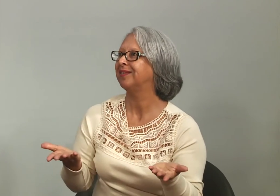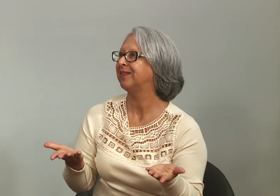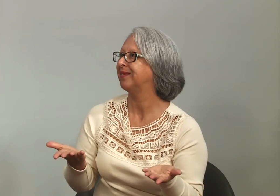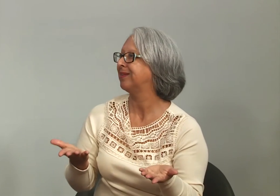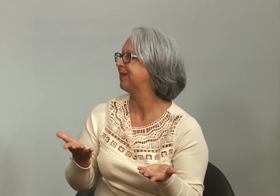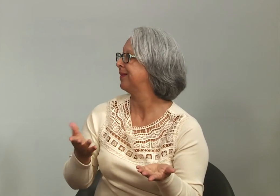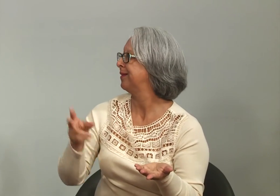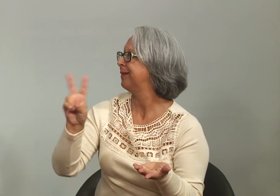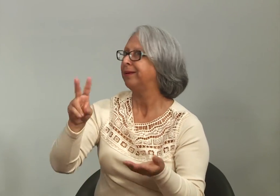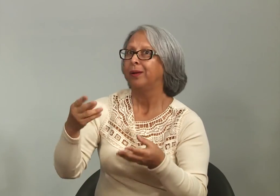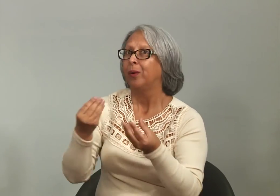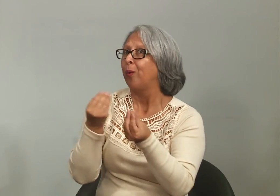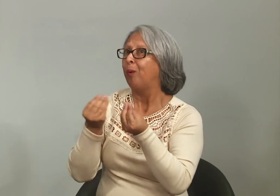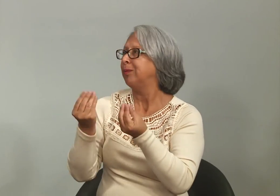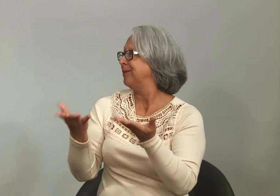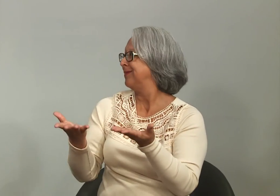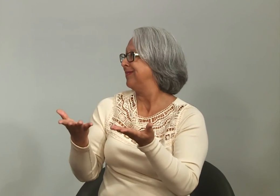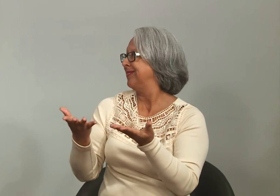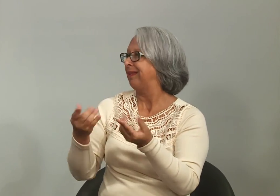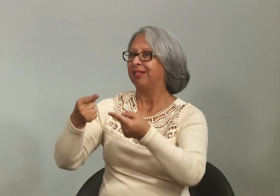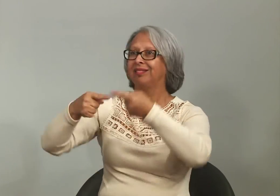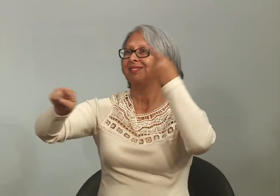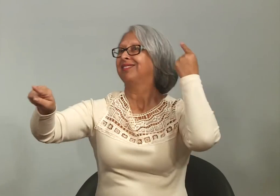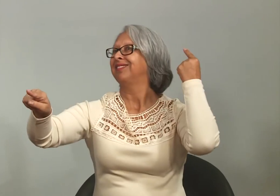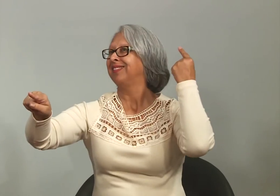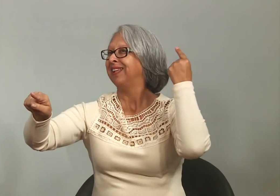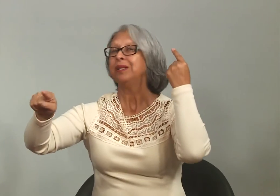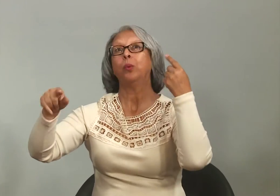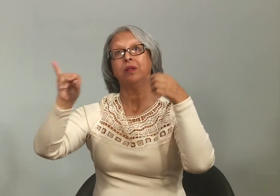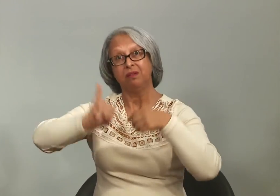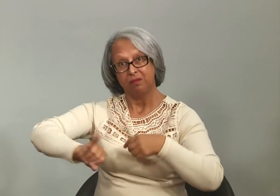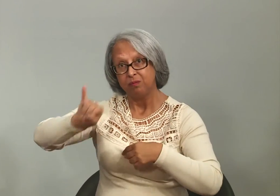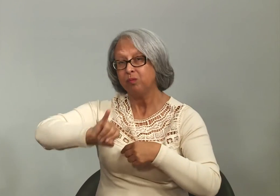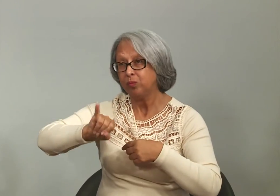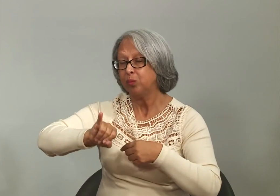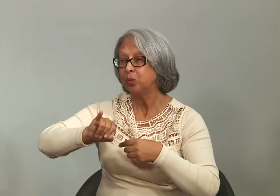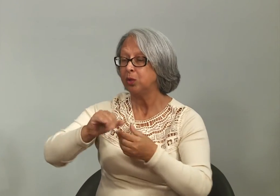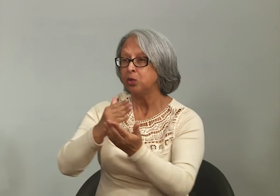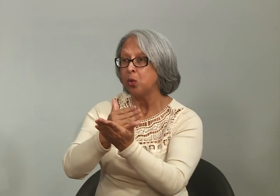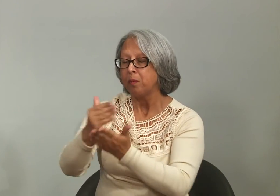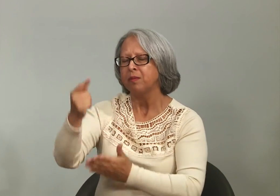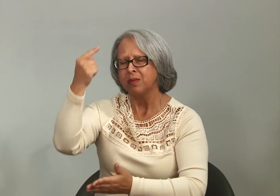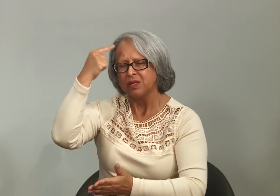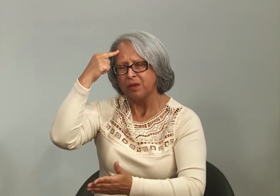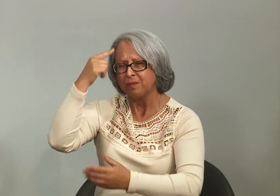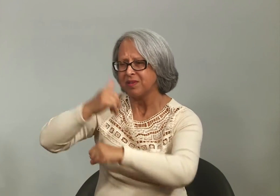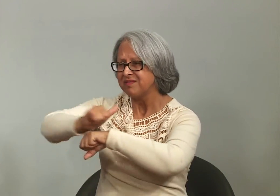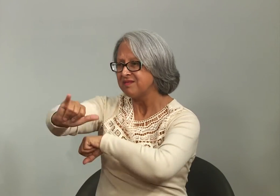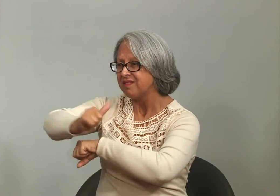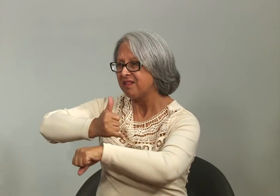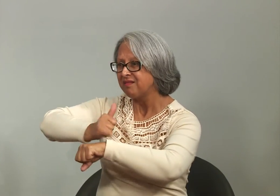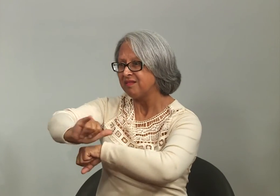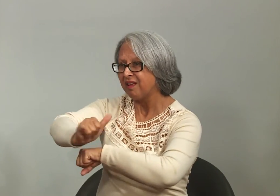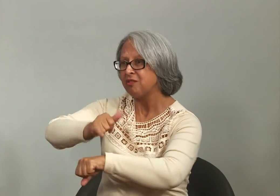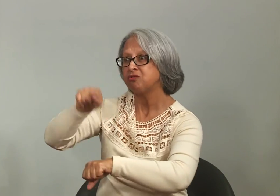universidades têm. As universidades possuem. Então, que desconexo isso, né? Então, é muito importante que as pessoas comecem a pensar em